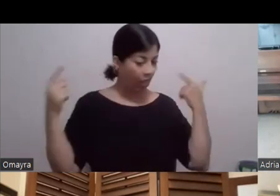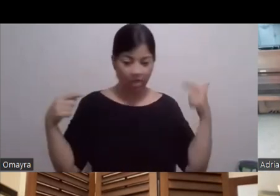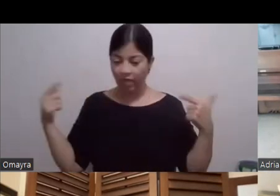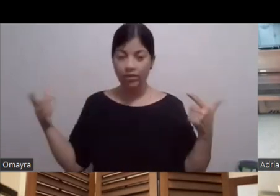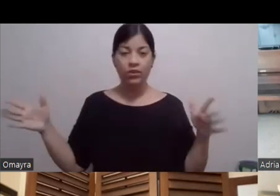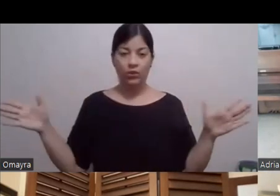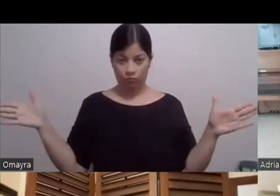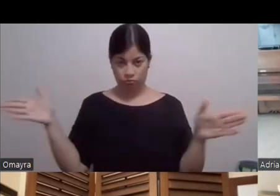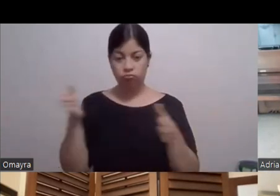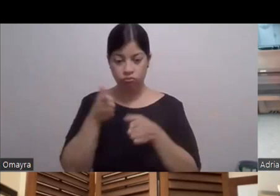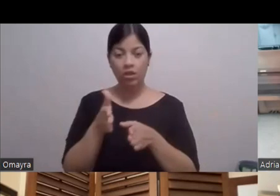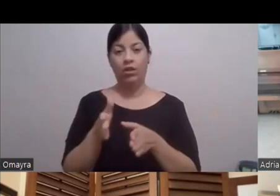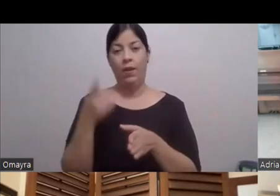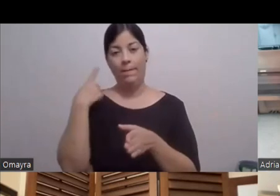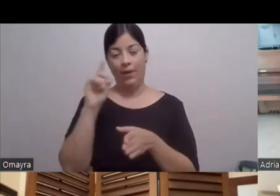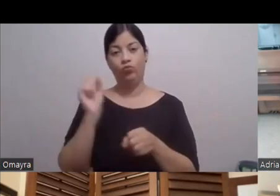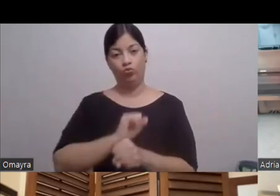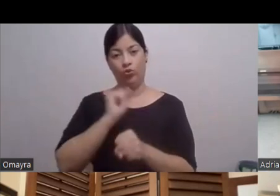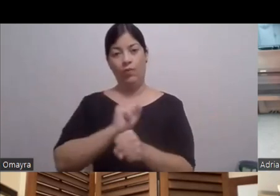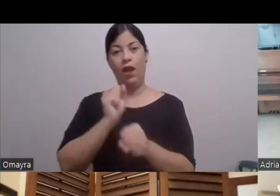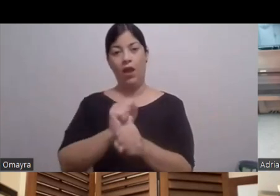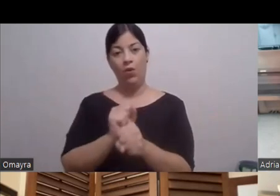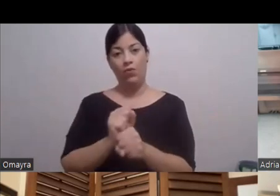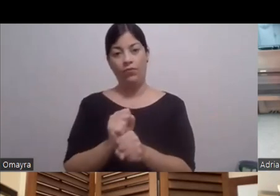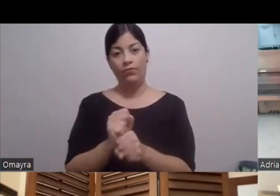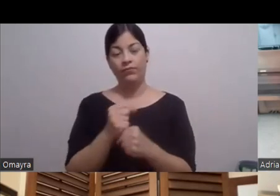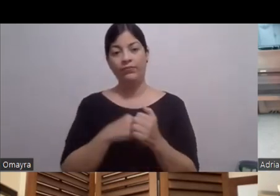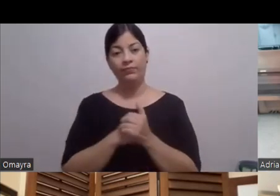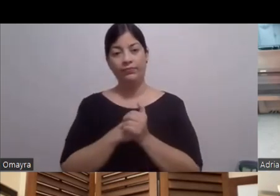Más bien Para que hagas un trabajo Este Con lógica ¿No? Claro